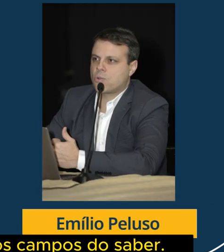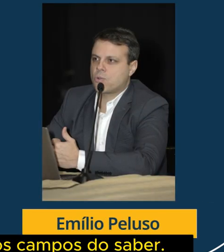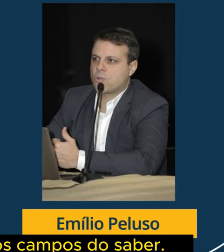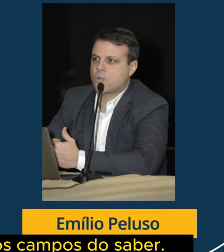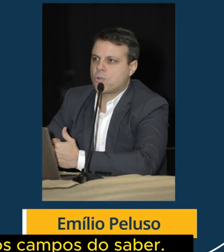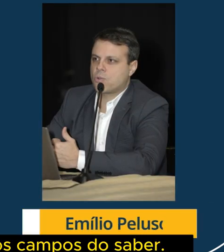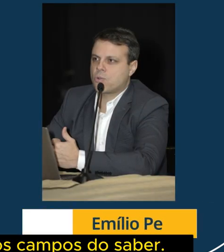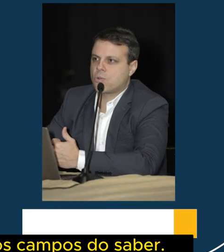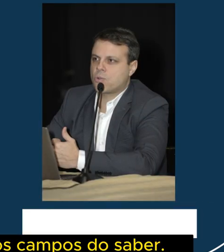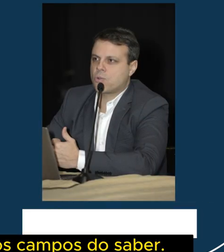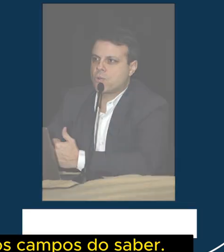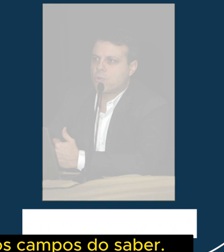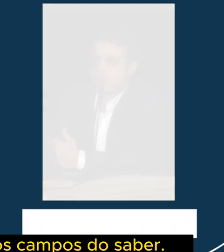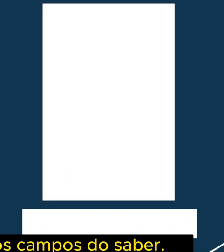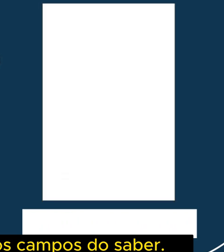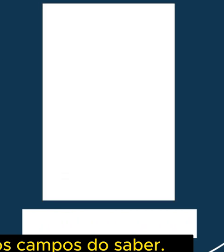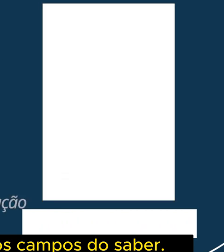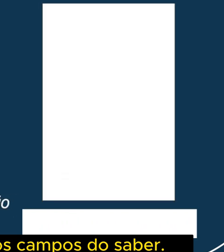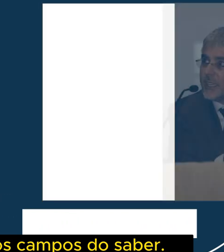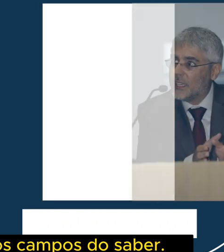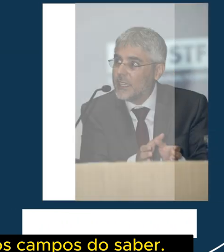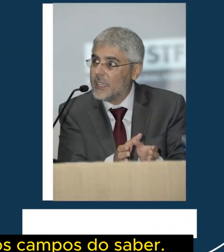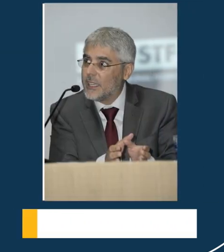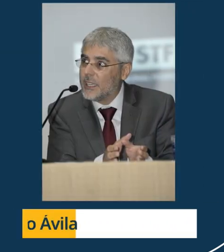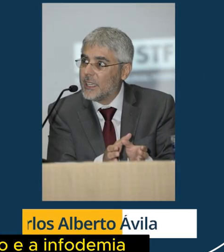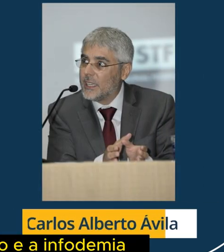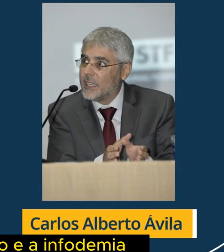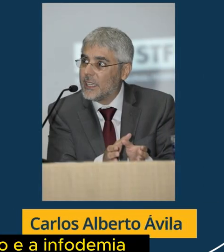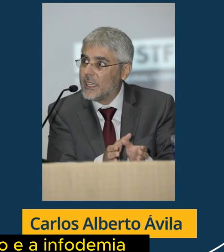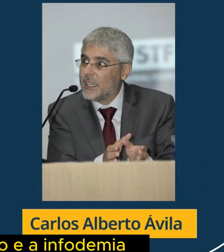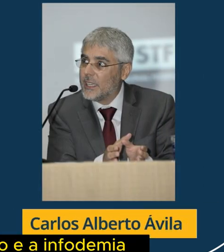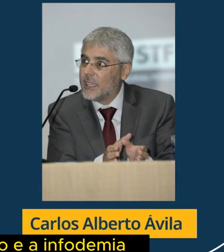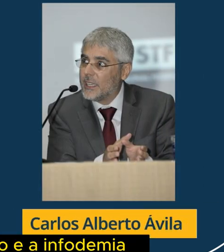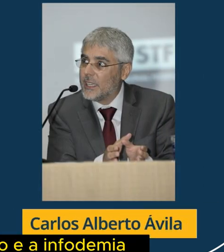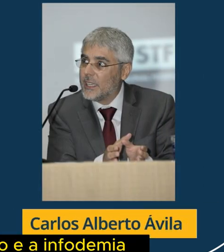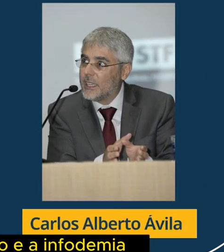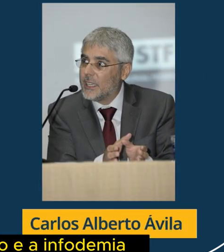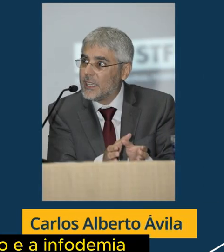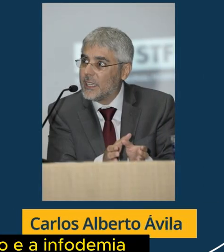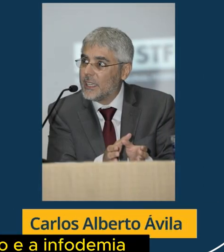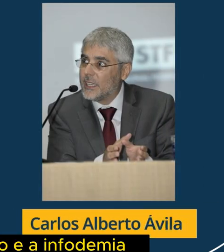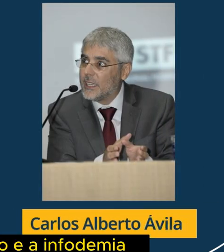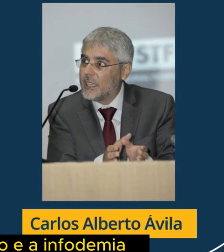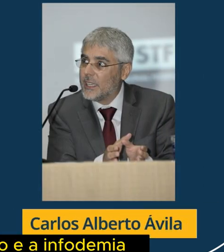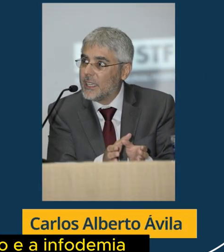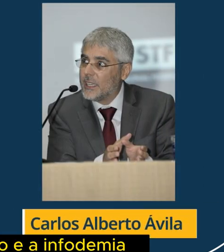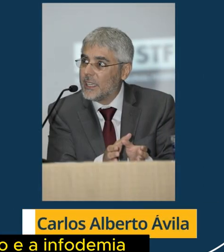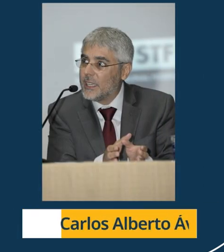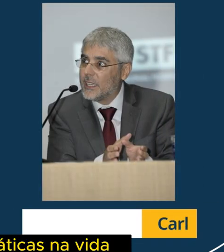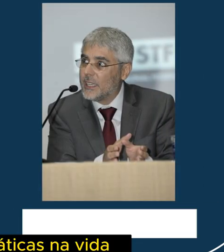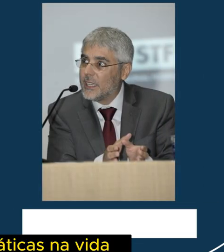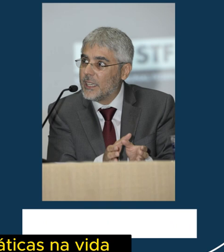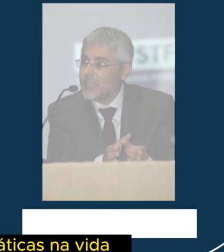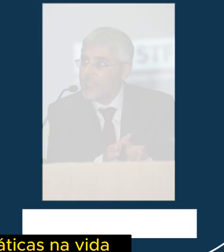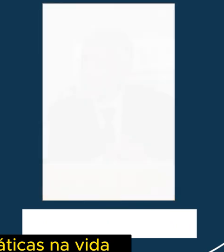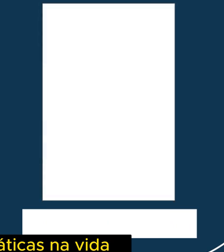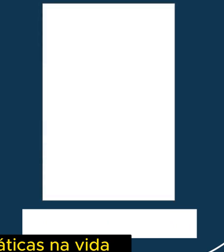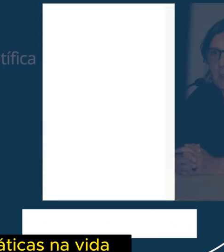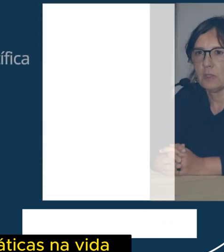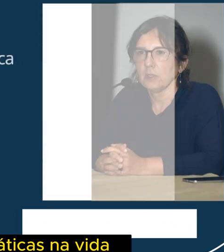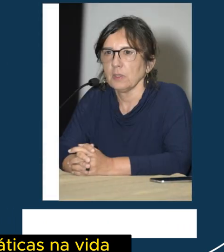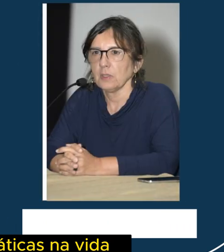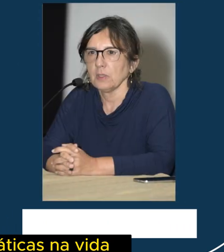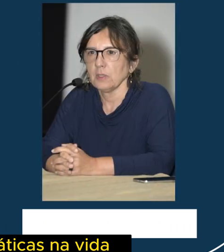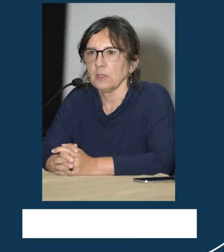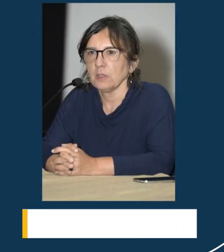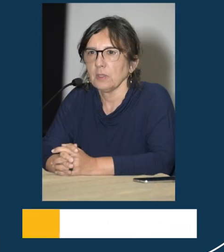microbiologia e nos mais diversos campos do saber. Afinal, o negacionismo científico e a infodemia têm consequências muito